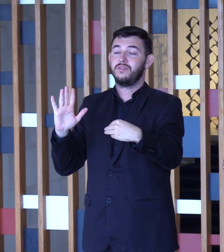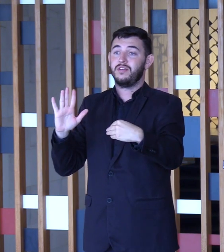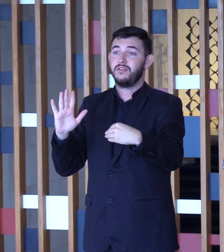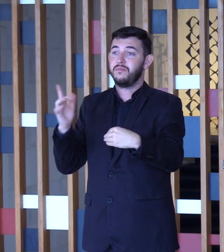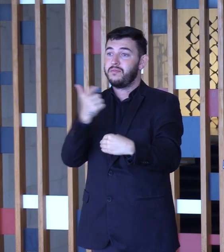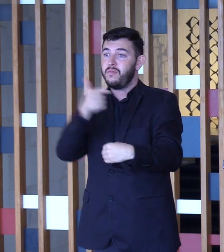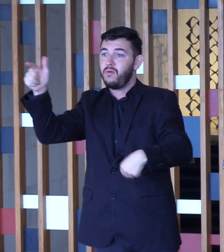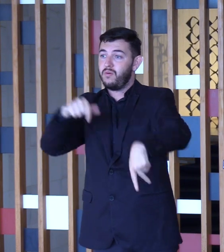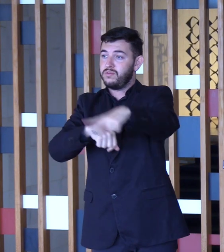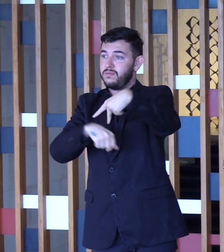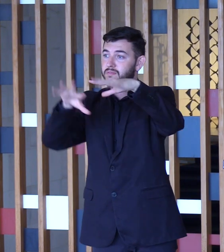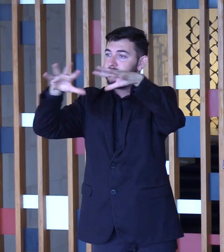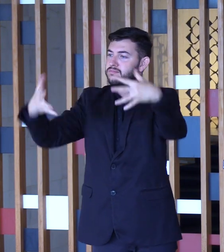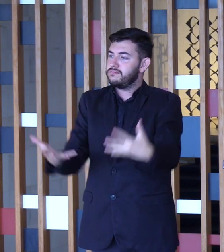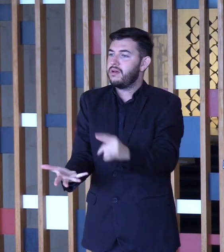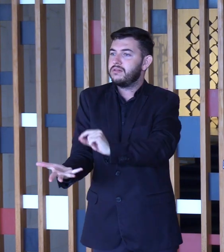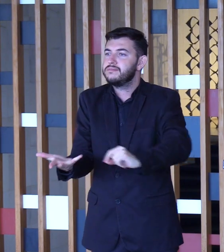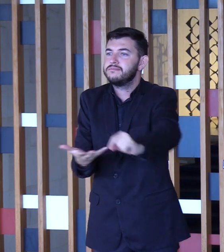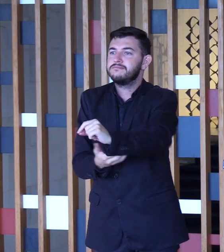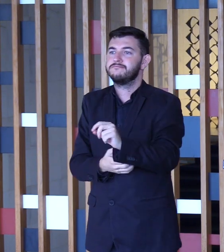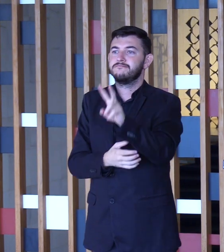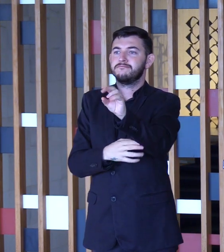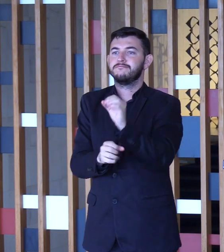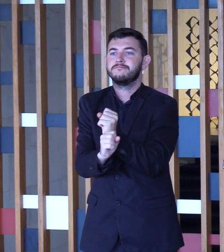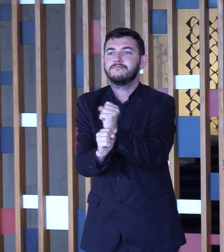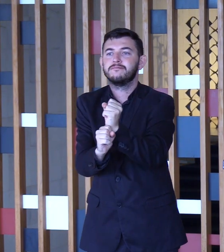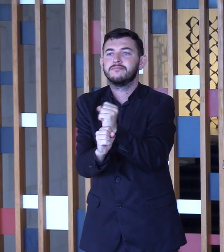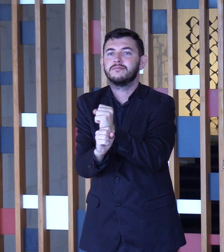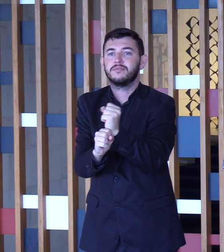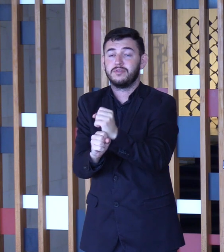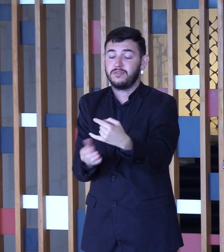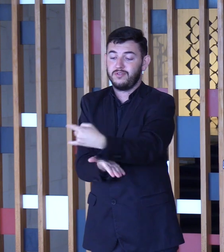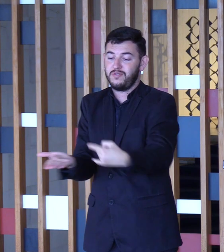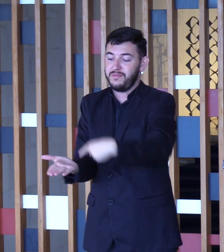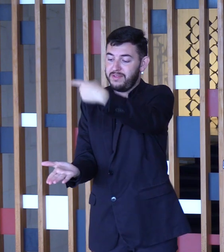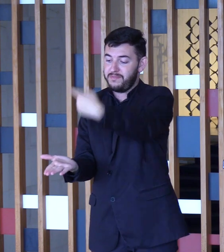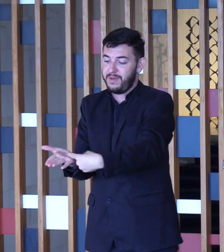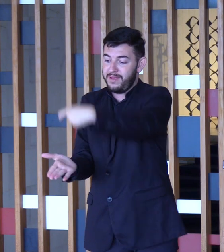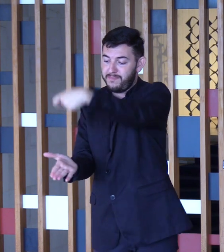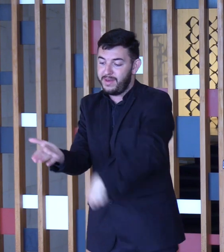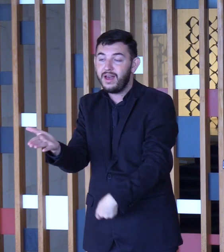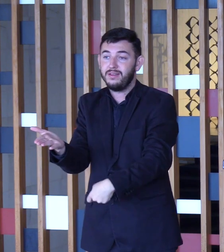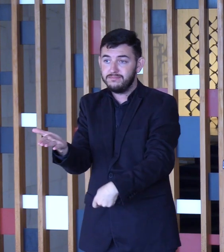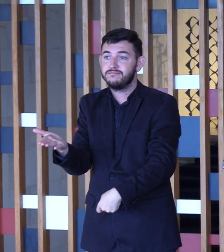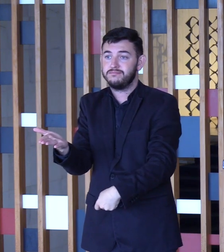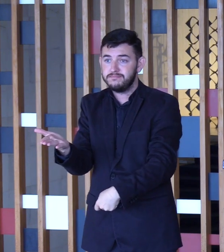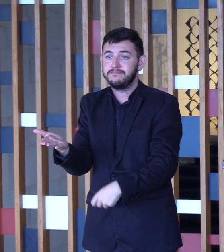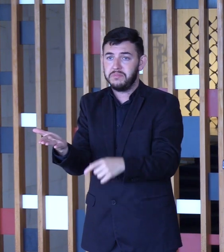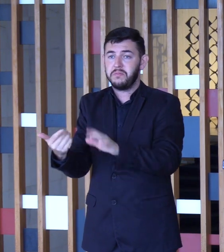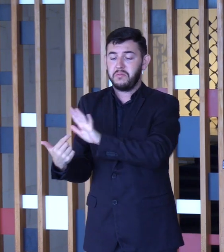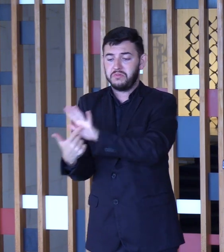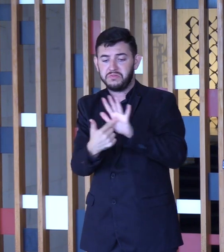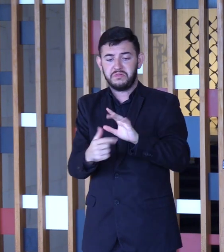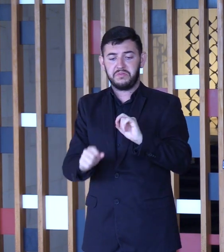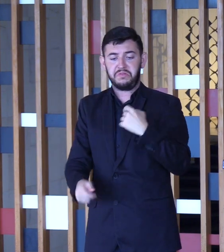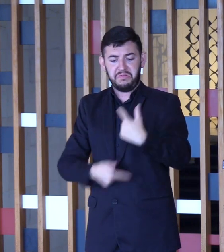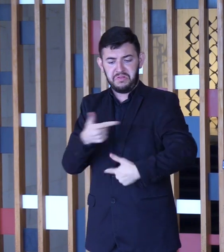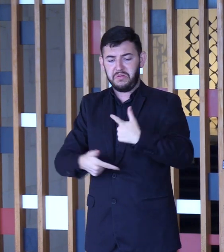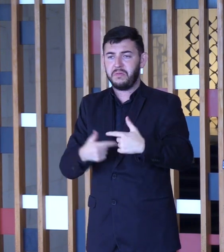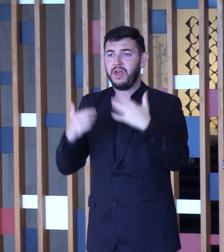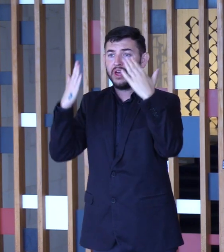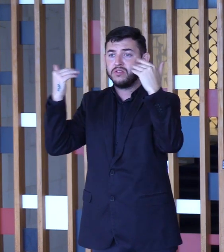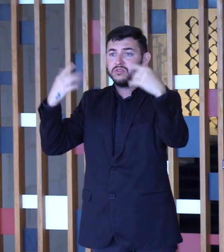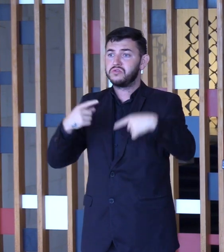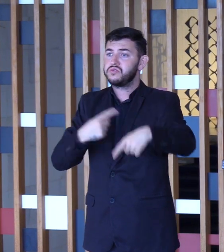Quase 50 anos após a assinatura do Tratado de Itaipu, podemos dizer que a empreitada foi um dos capítulos de maior sucesso da